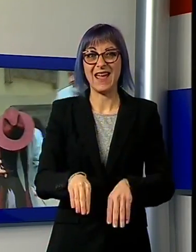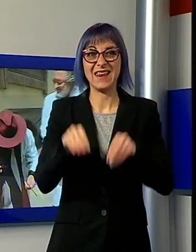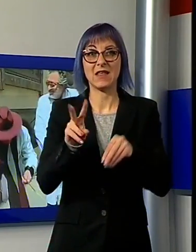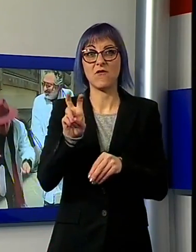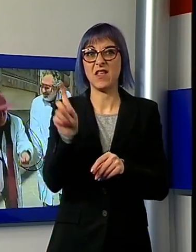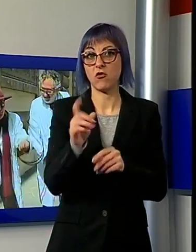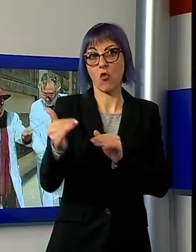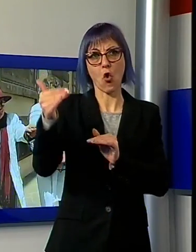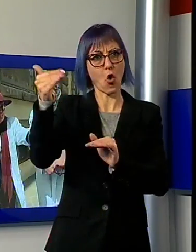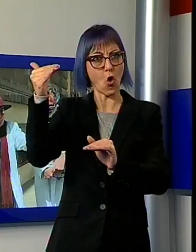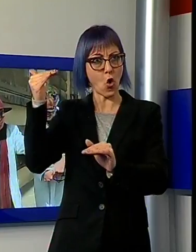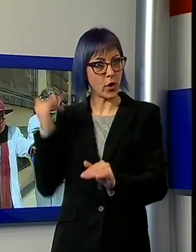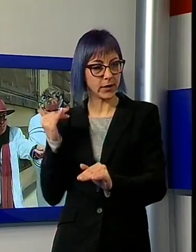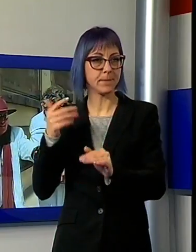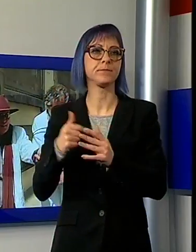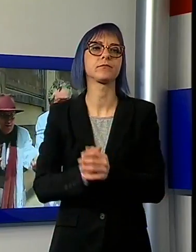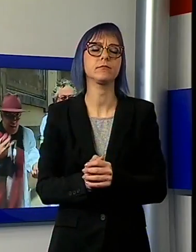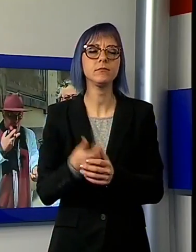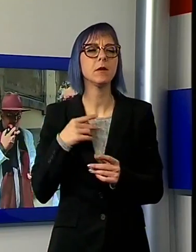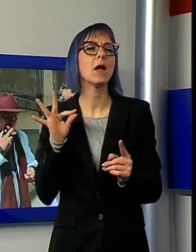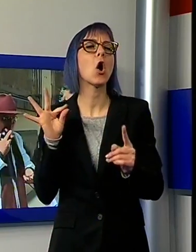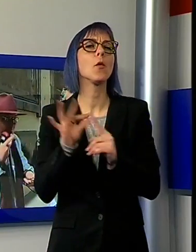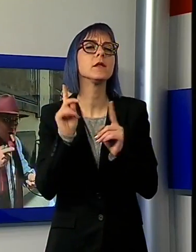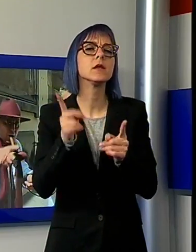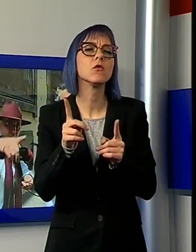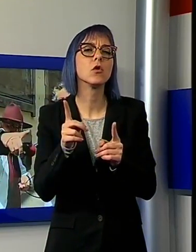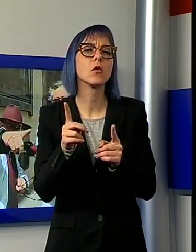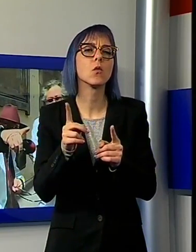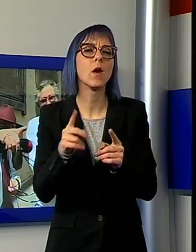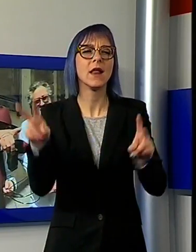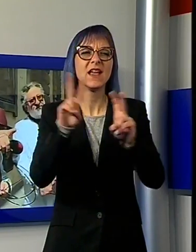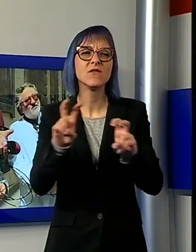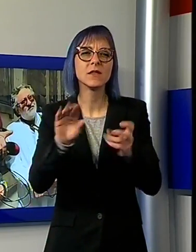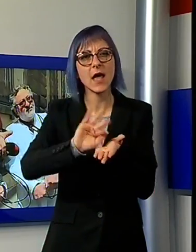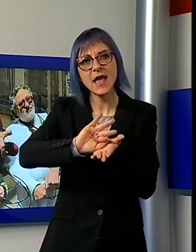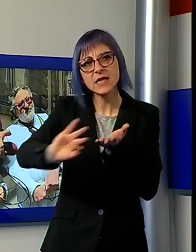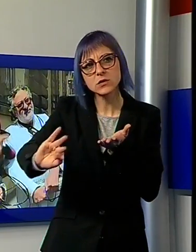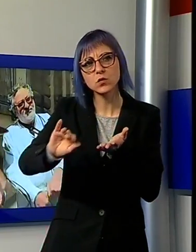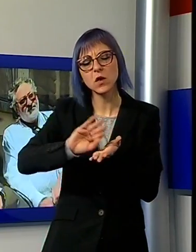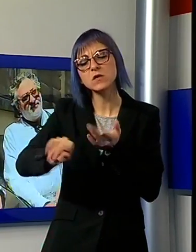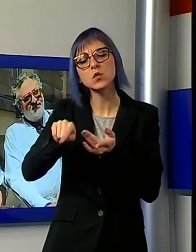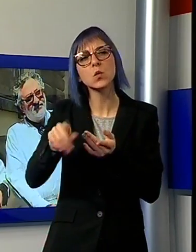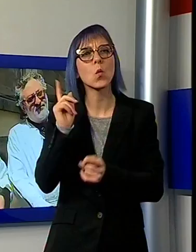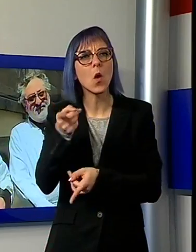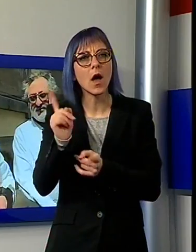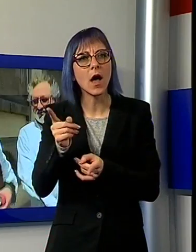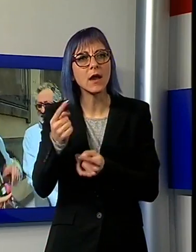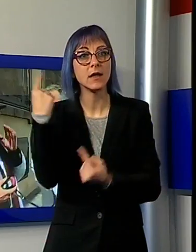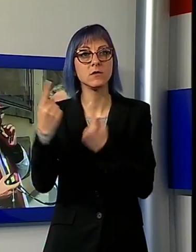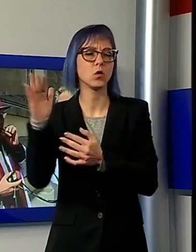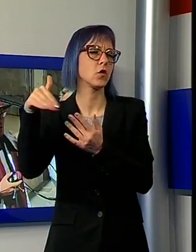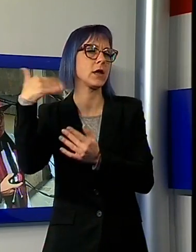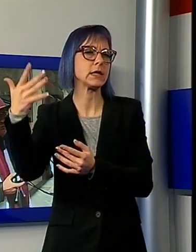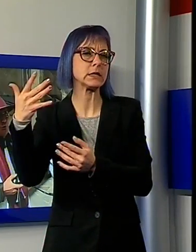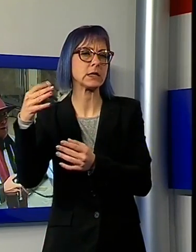loro macchinari sarebbe infatti quello di investigare per esclusione, escludendo cioè eventi esterni effettivamente misurabili